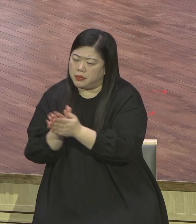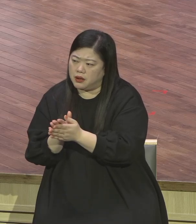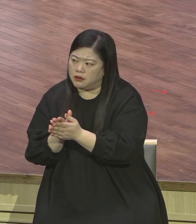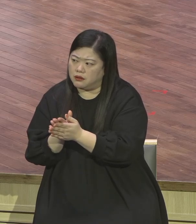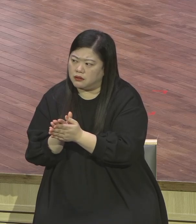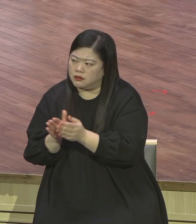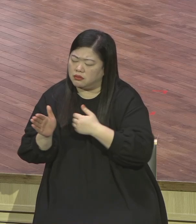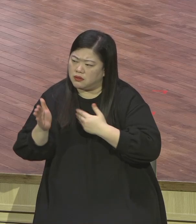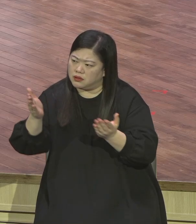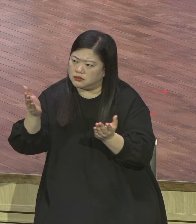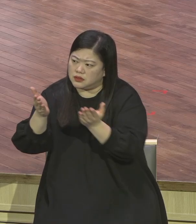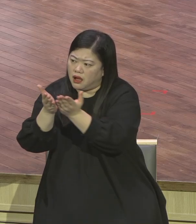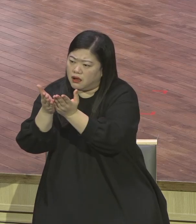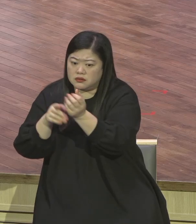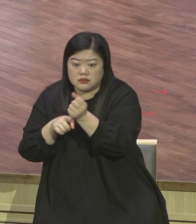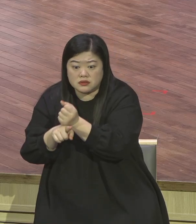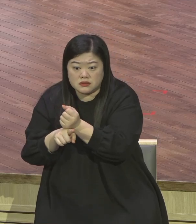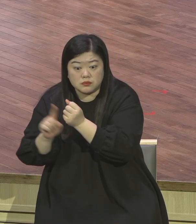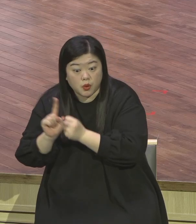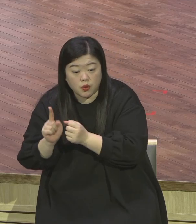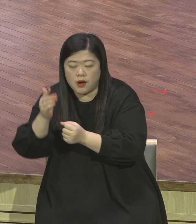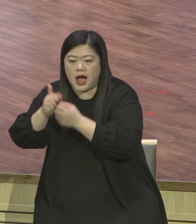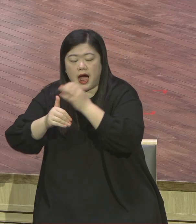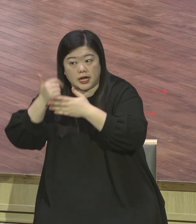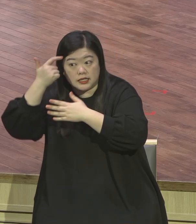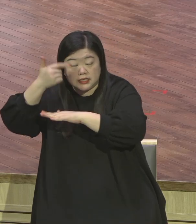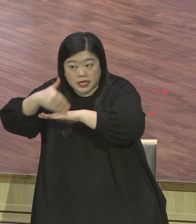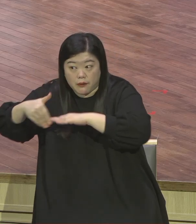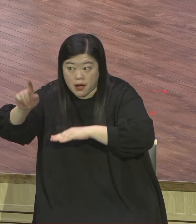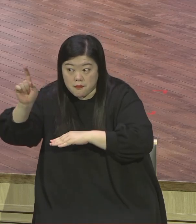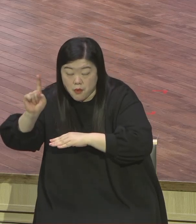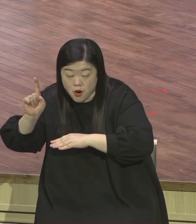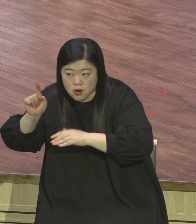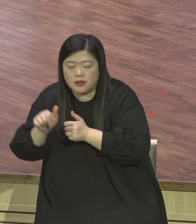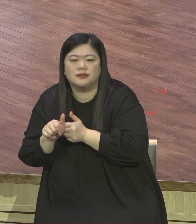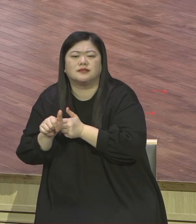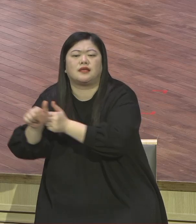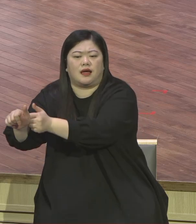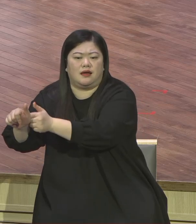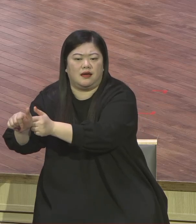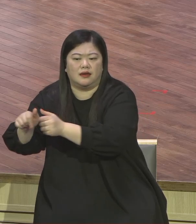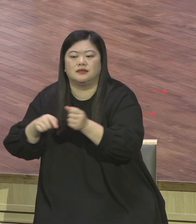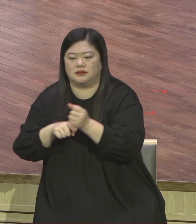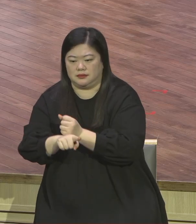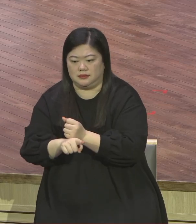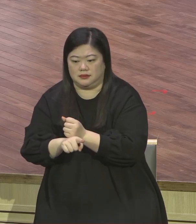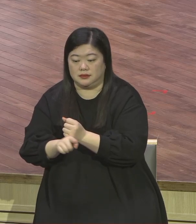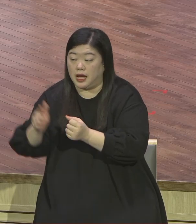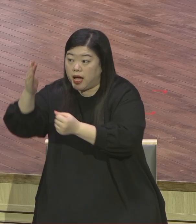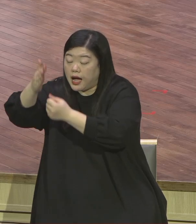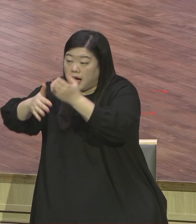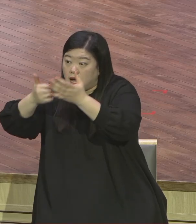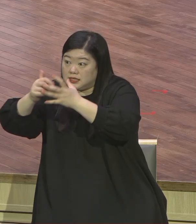시간표를 온전히 맞추는 겁니다 그게 리듬 하나님의 리듬은 하나님 나라 확장 생명 살리는데